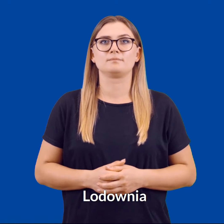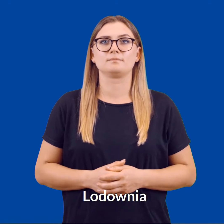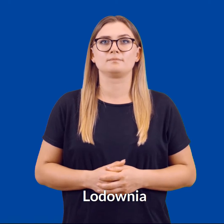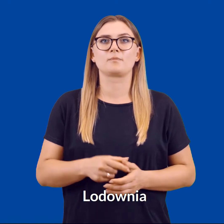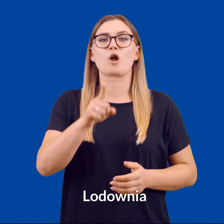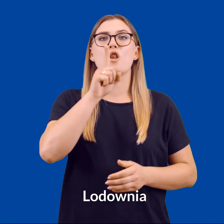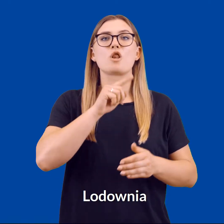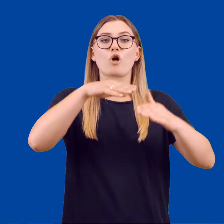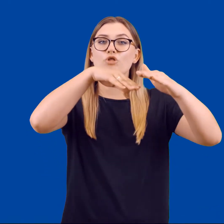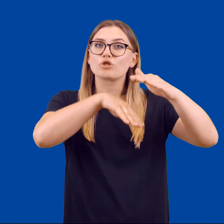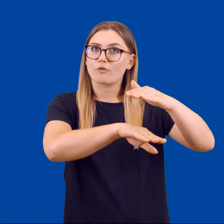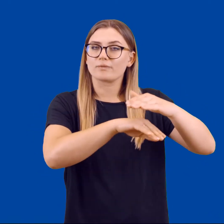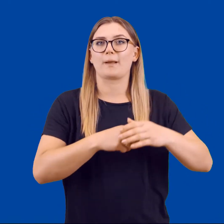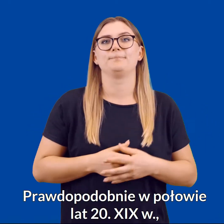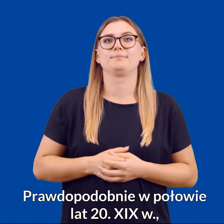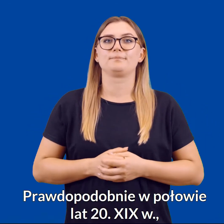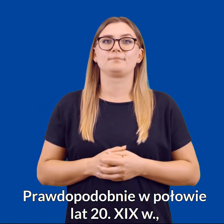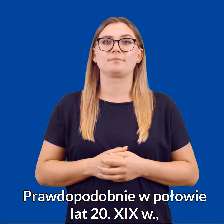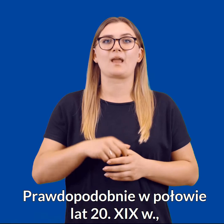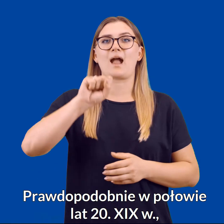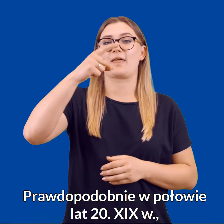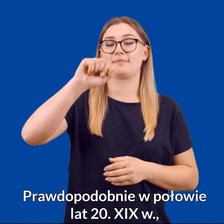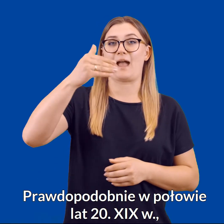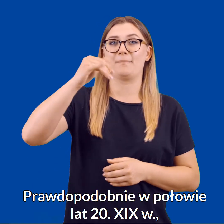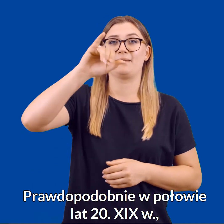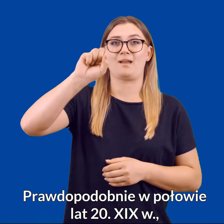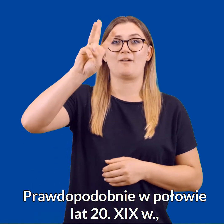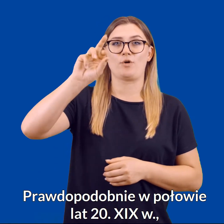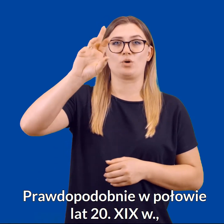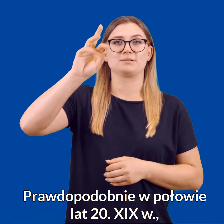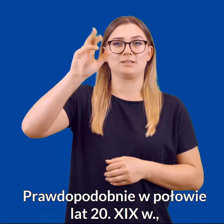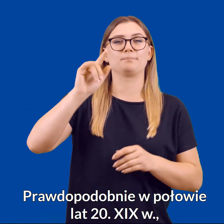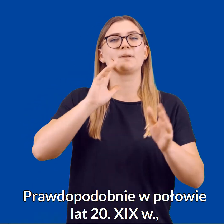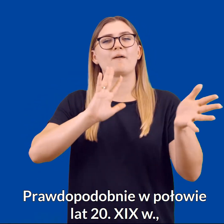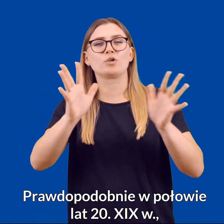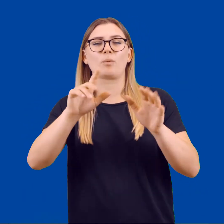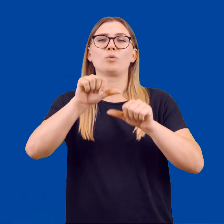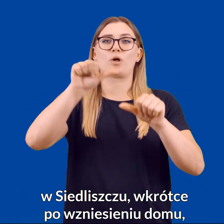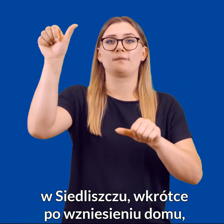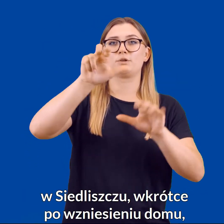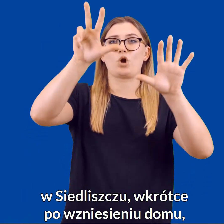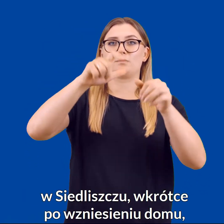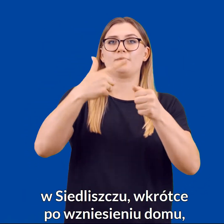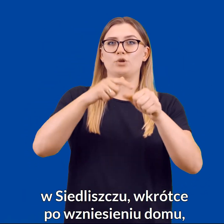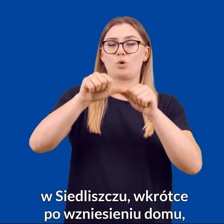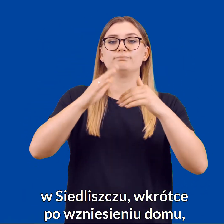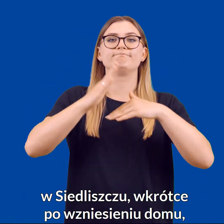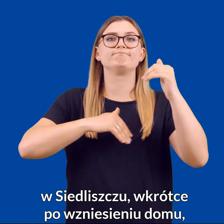LODOWNIA Prawdopodobnie w połowie lat dwudziestych XIX wieku w Siedliszczu, wkrótce po